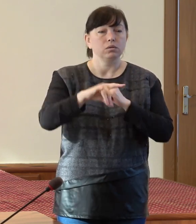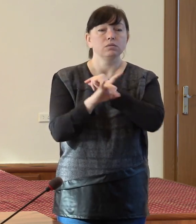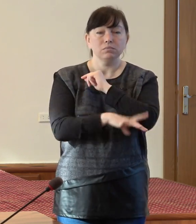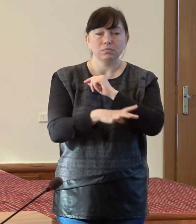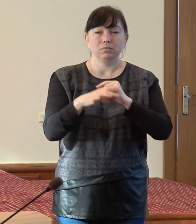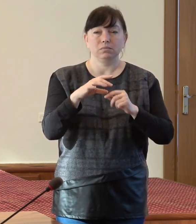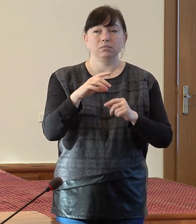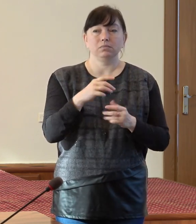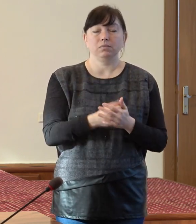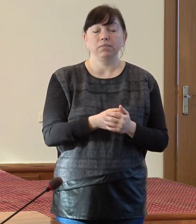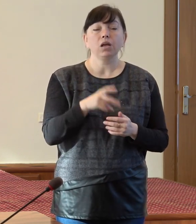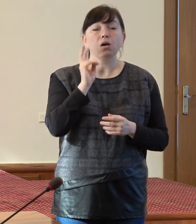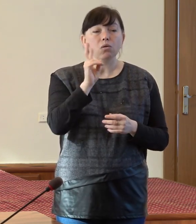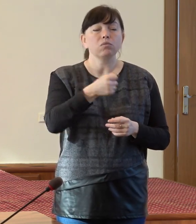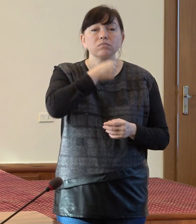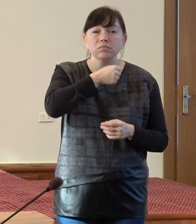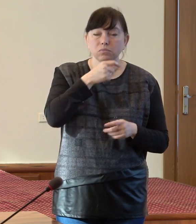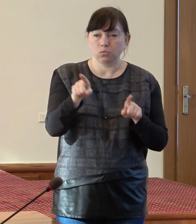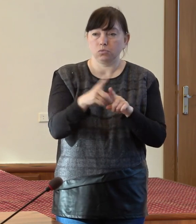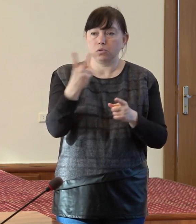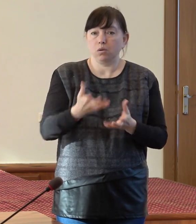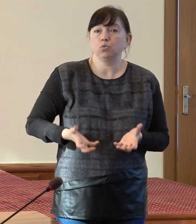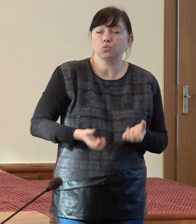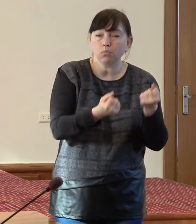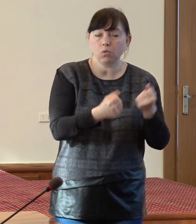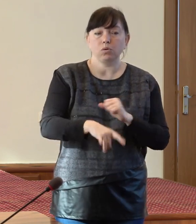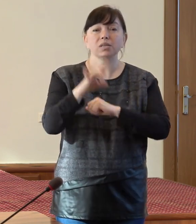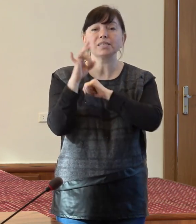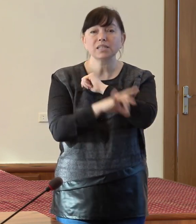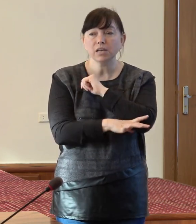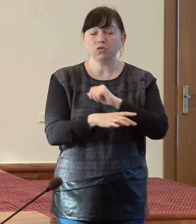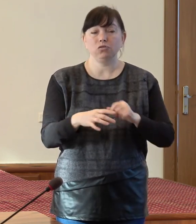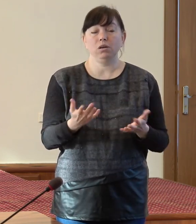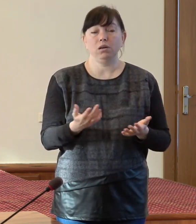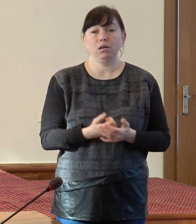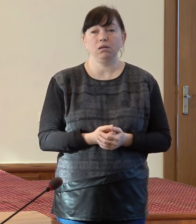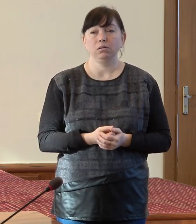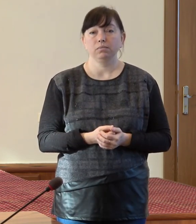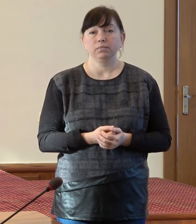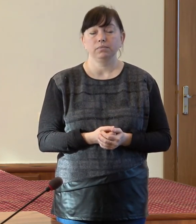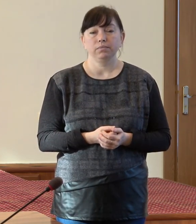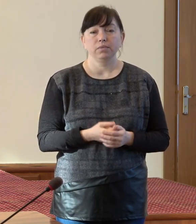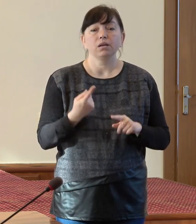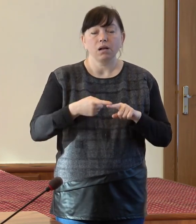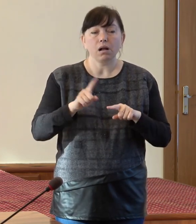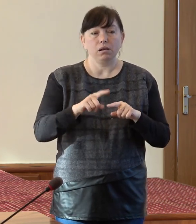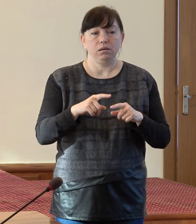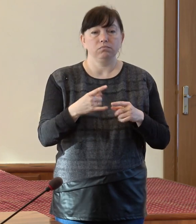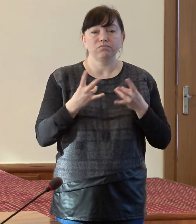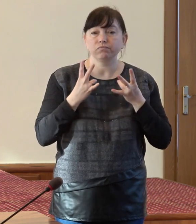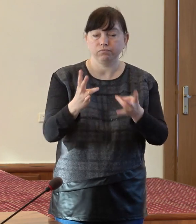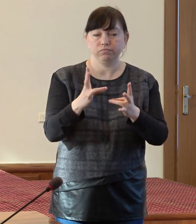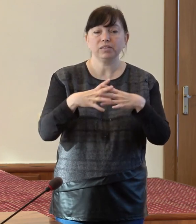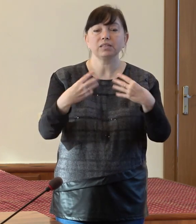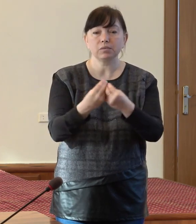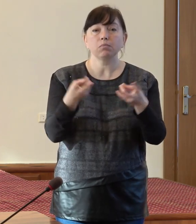vârstnice în etate care au nevoie de suport. Sărăcia, iarăși, nou, a făcut ca familiile să